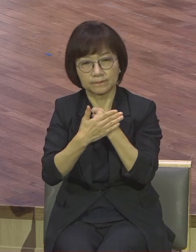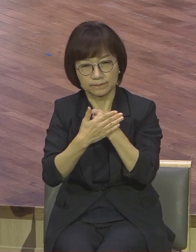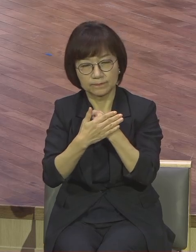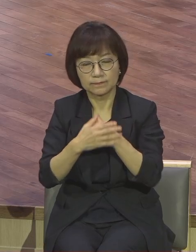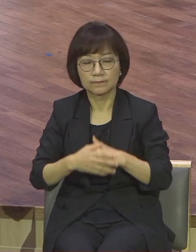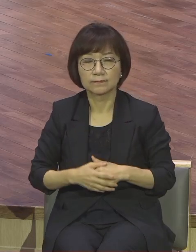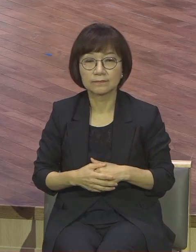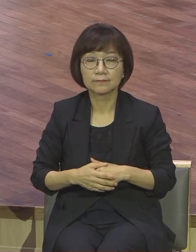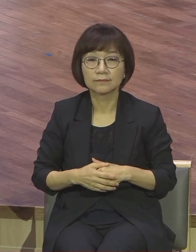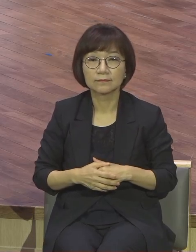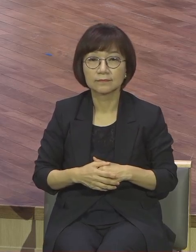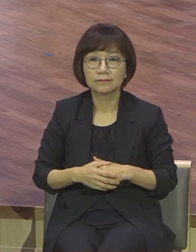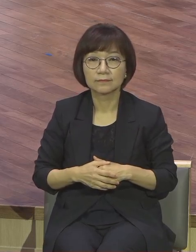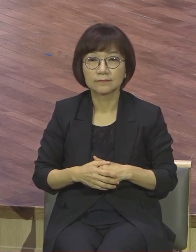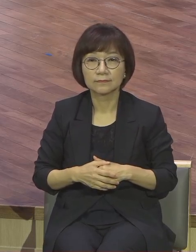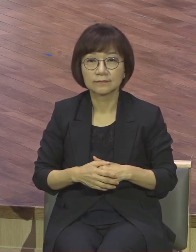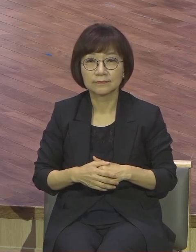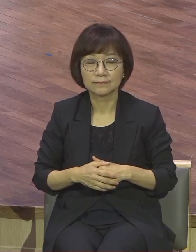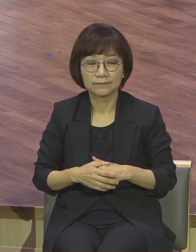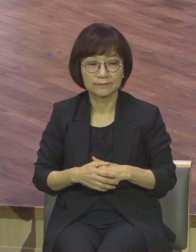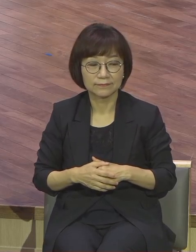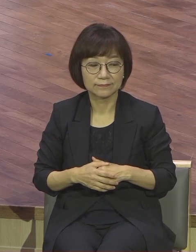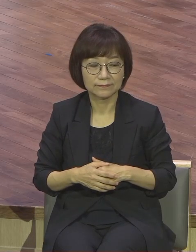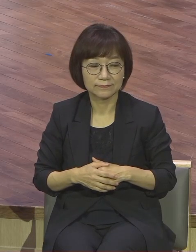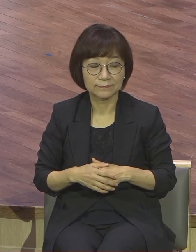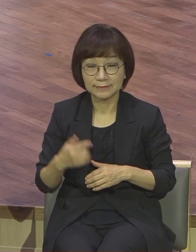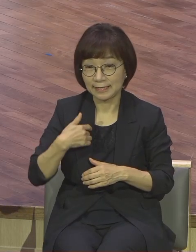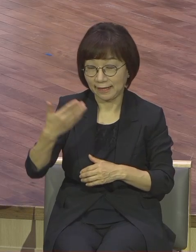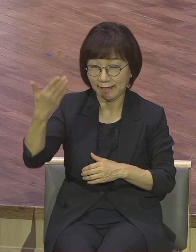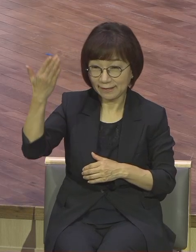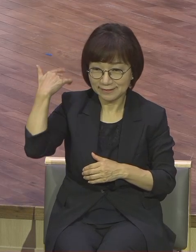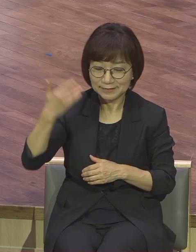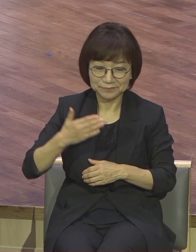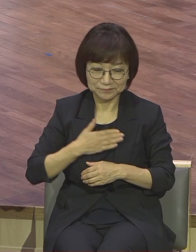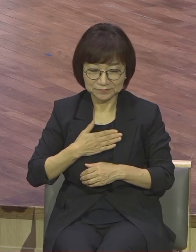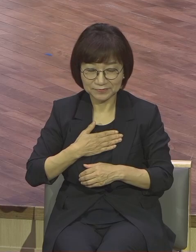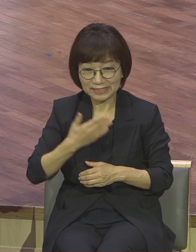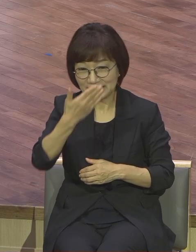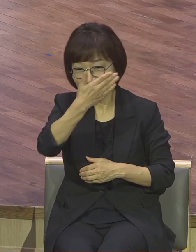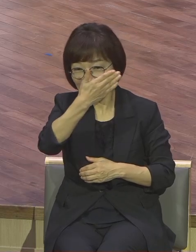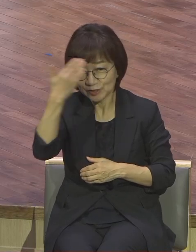그때 우리가 청년들이 모여서 기도할 때 귀신 들린 사람 쫓아내고 그랬어요 청년때